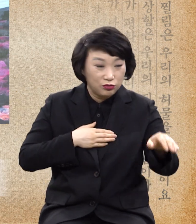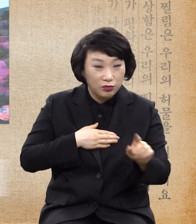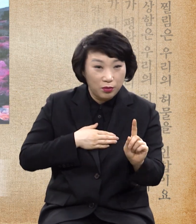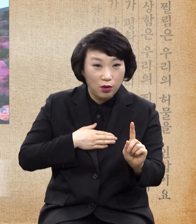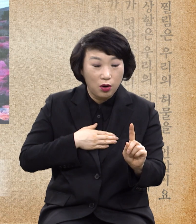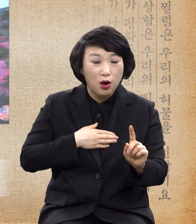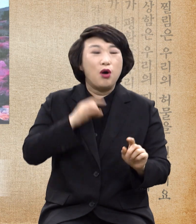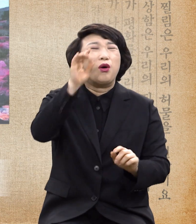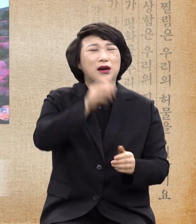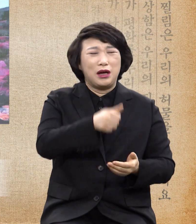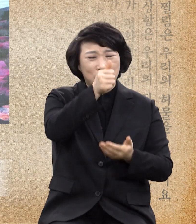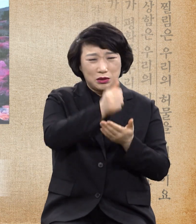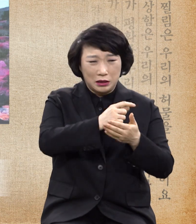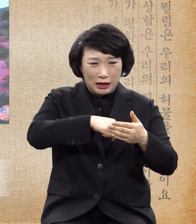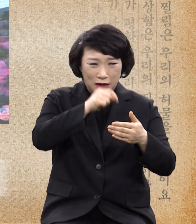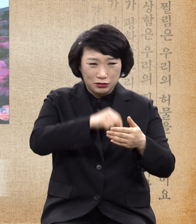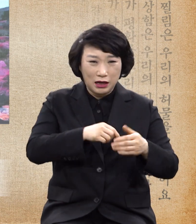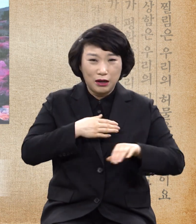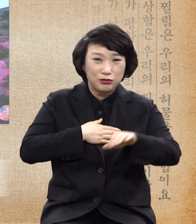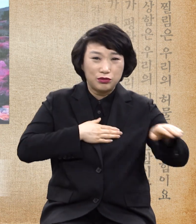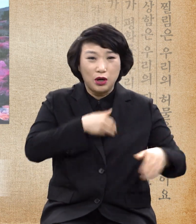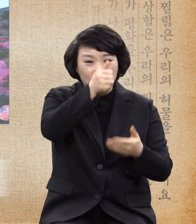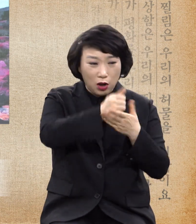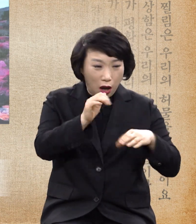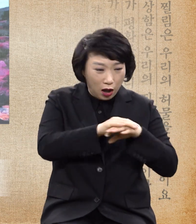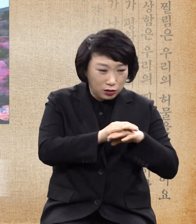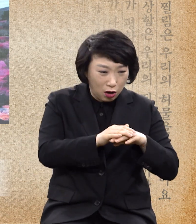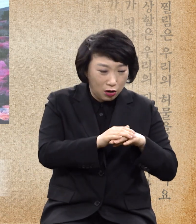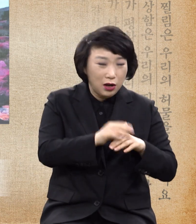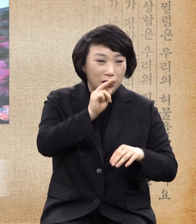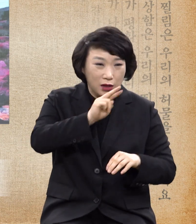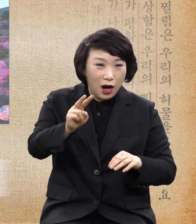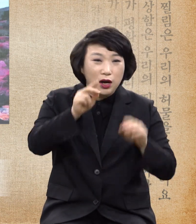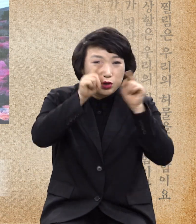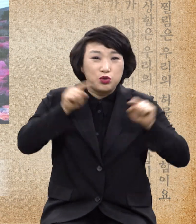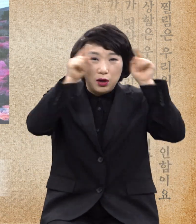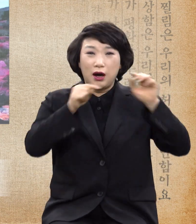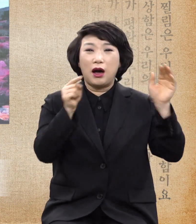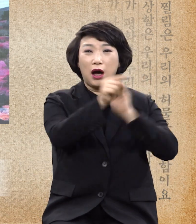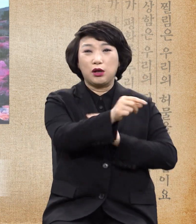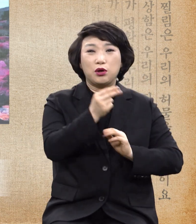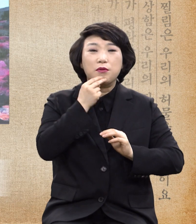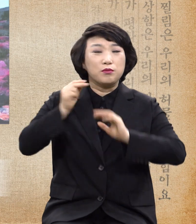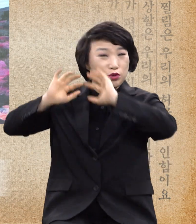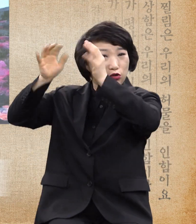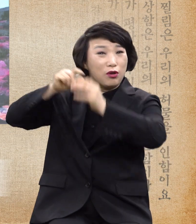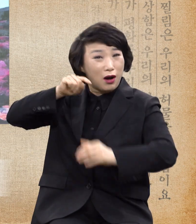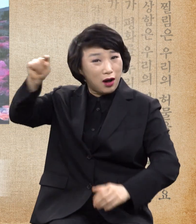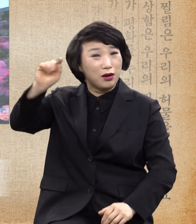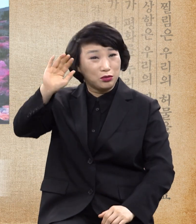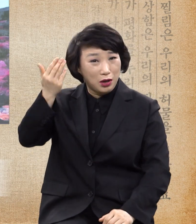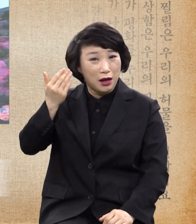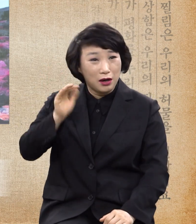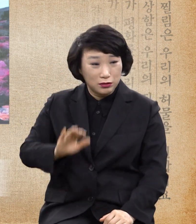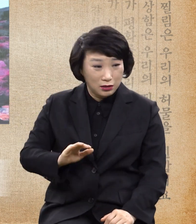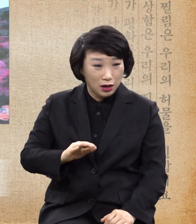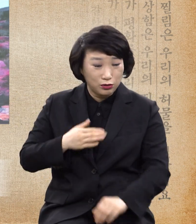안에서 죄가 해결되어야 지옥을 면하고 천국을 해야 되니까 질병이